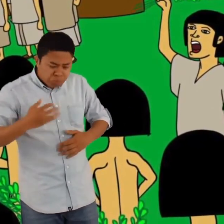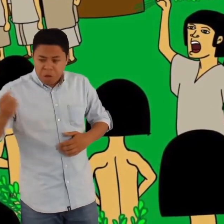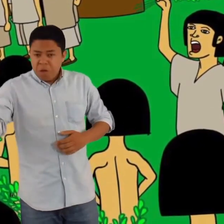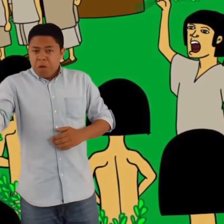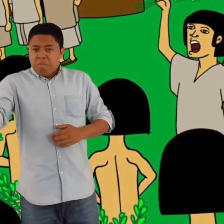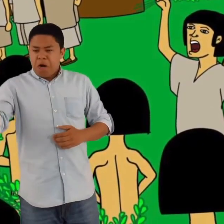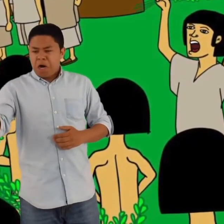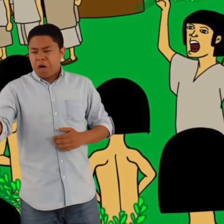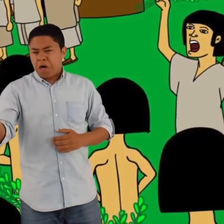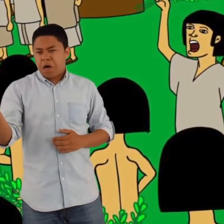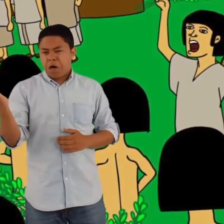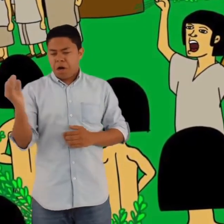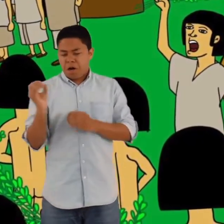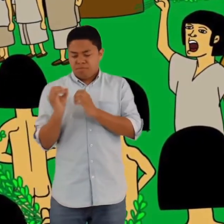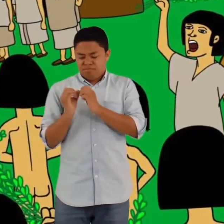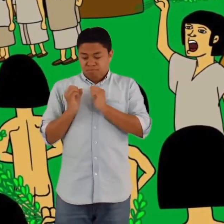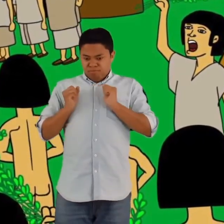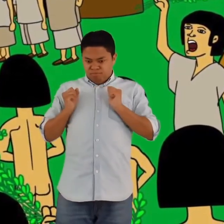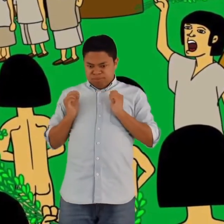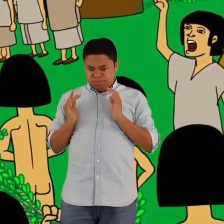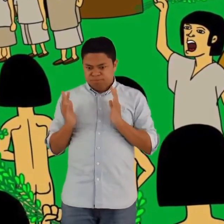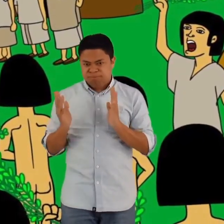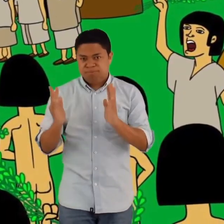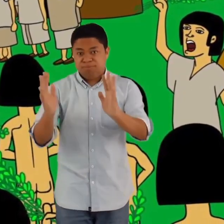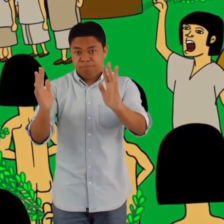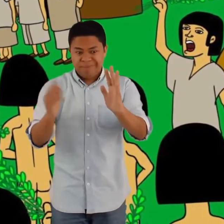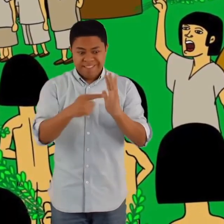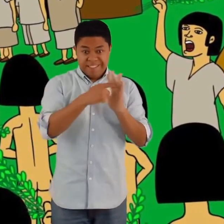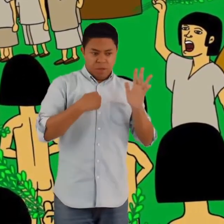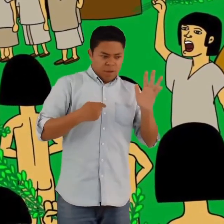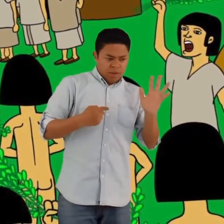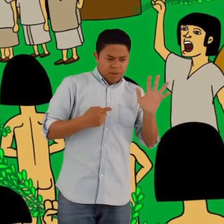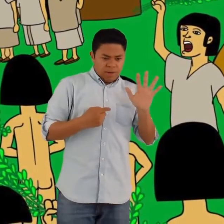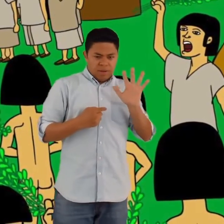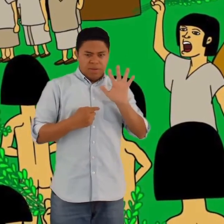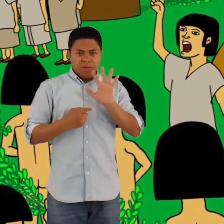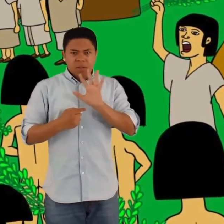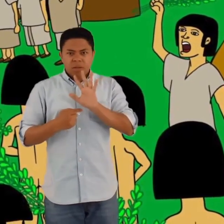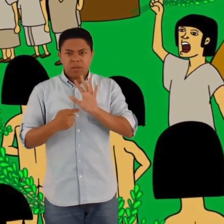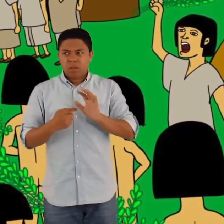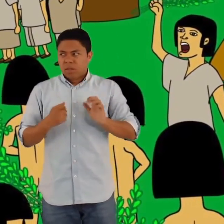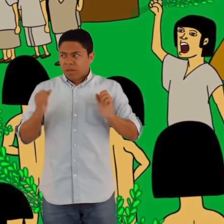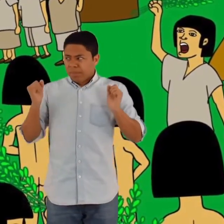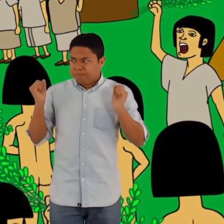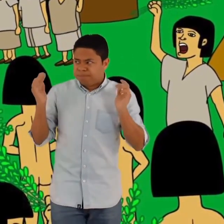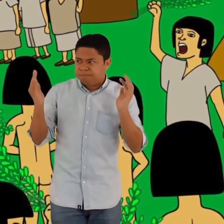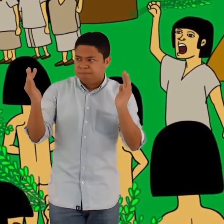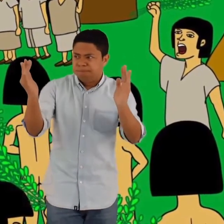Y por en medio de ellas tendrían que pasar los malvados líderes jóvenes.